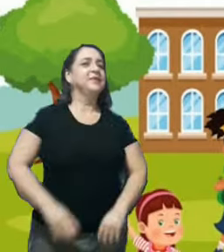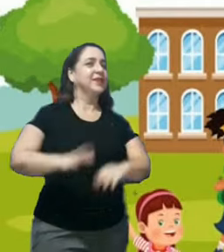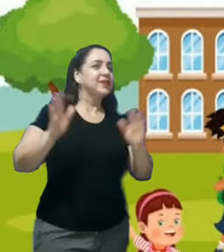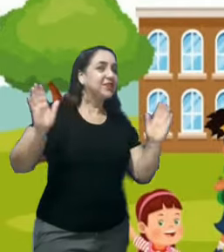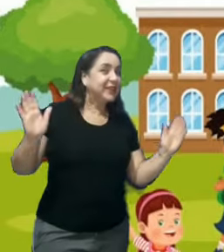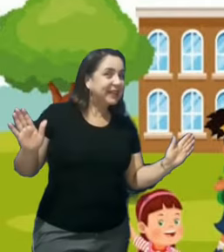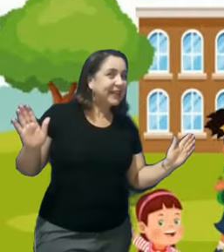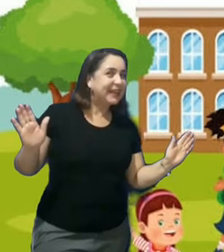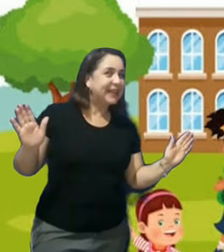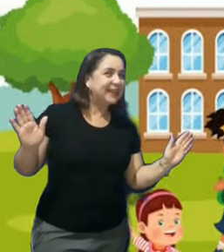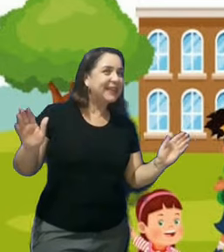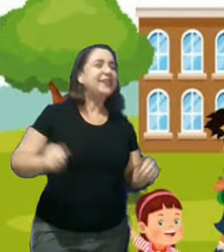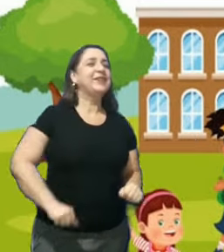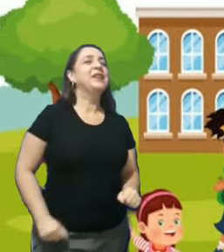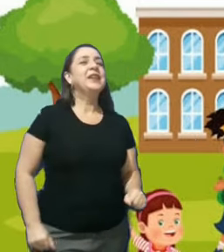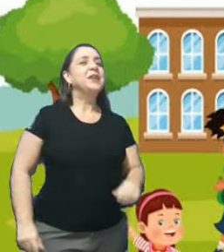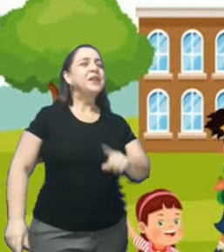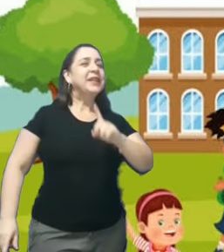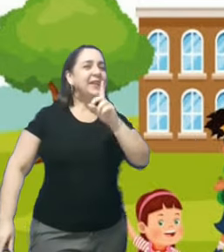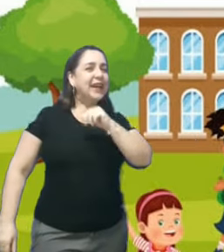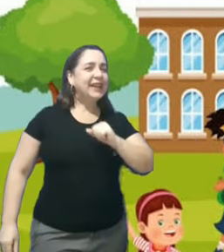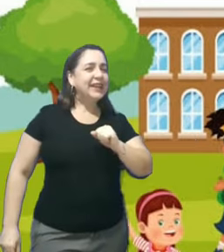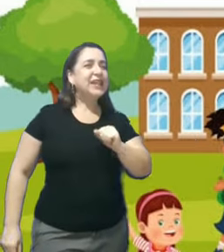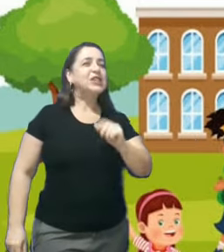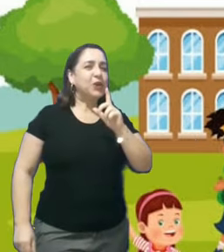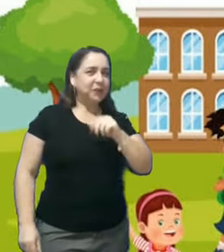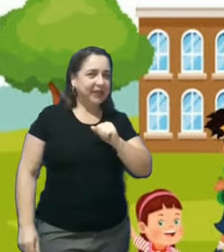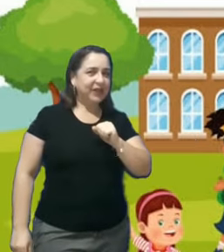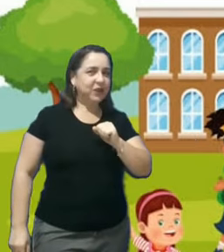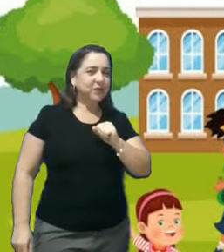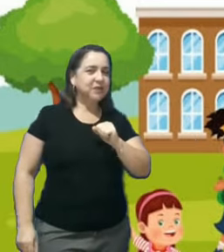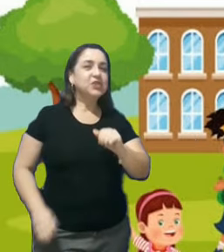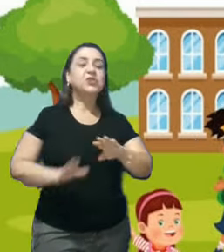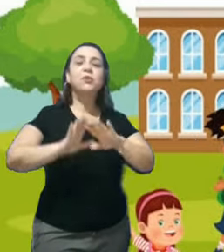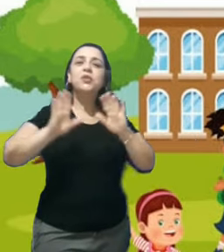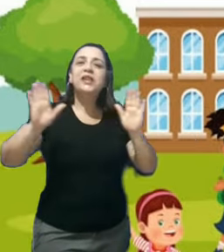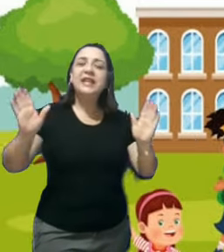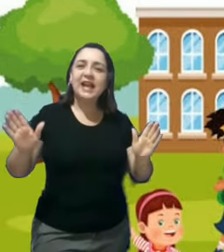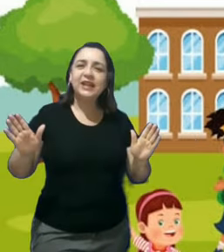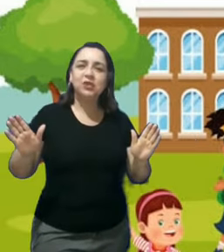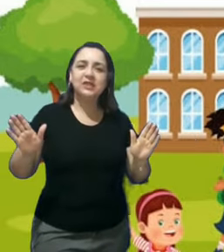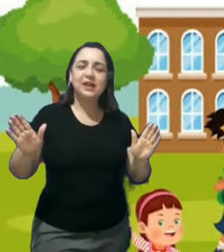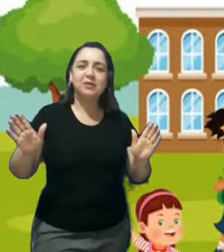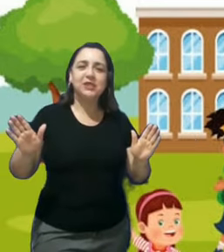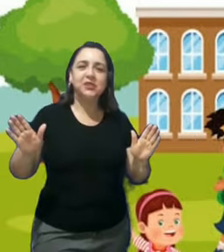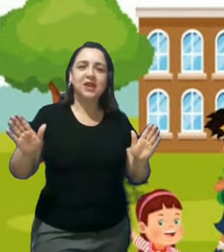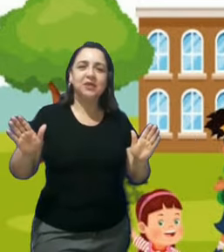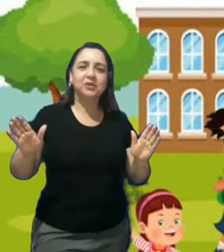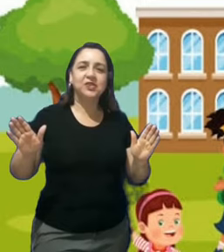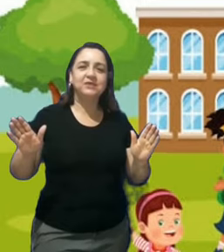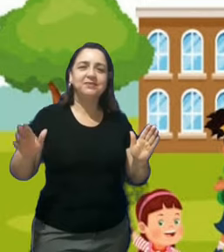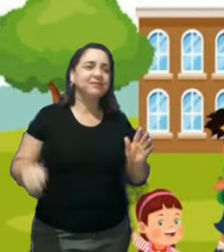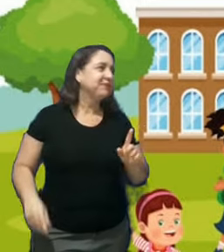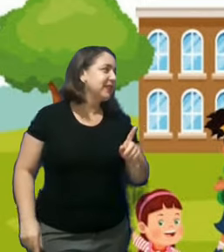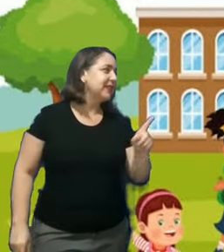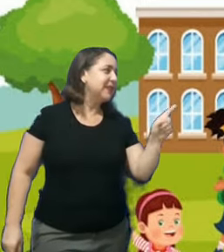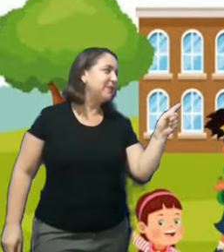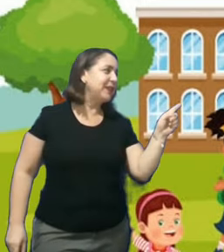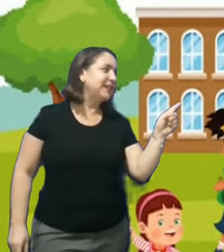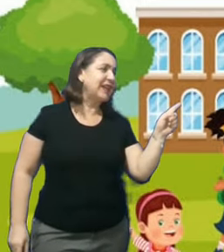E aí, descobriram sobre o que é que nós iremos estudar hoje?